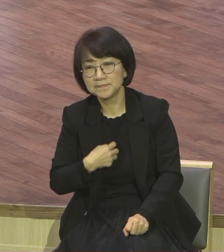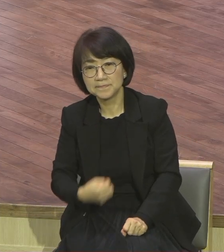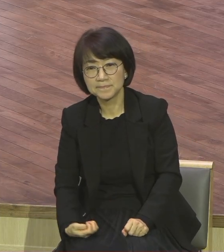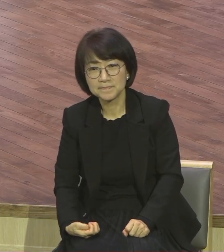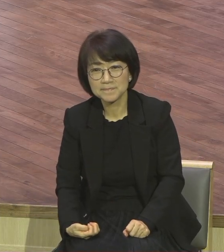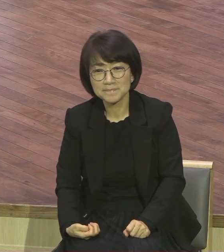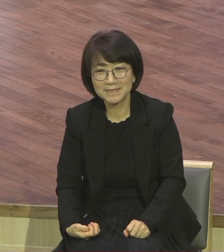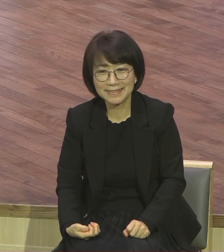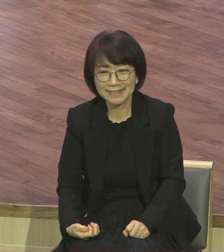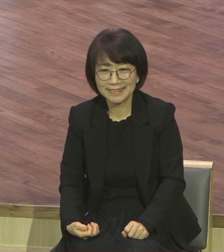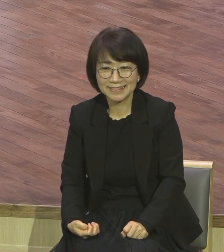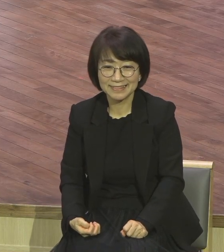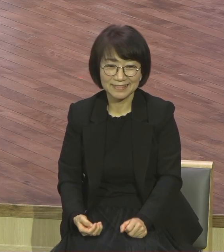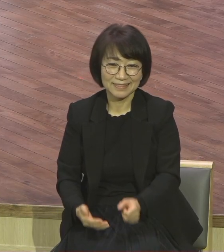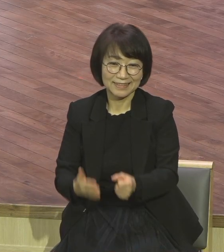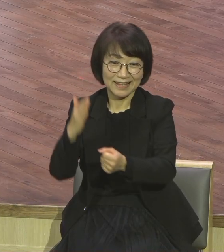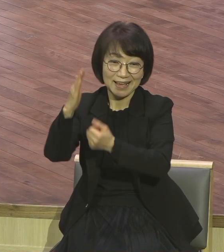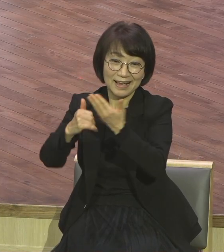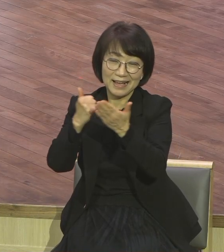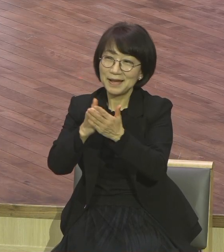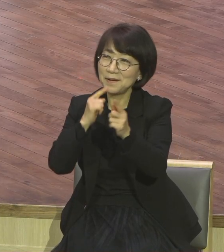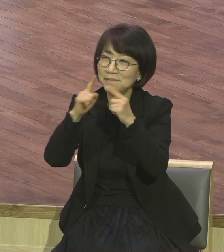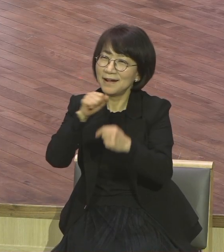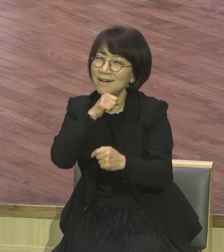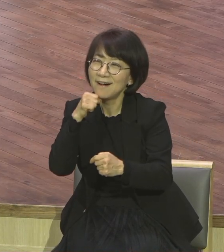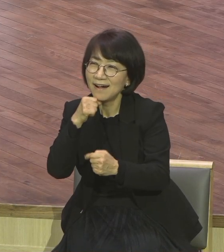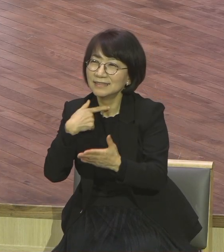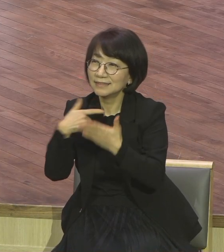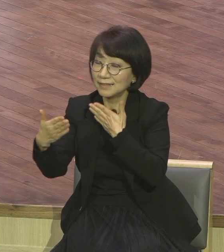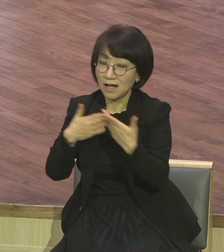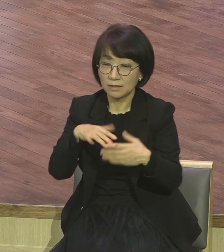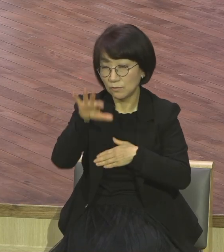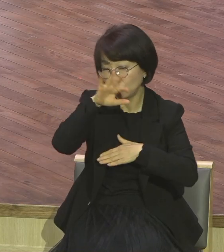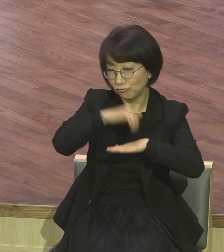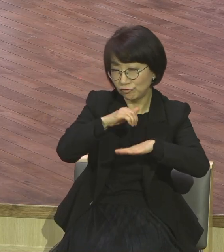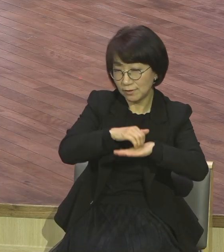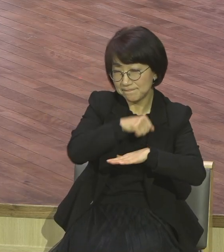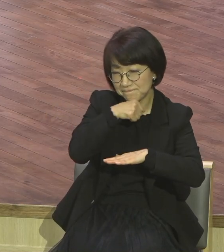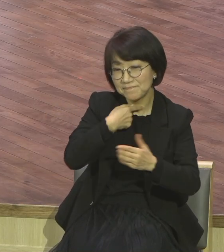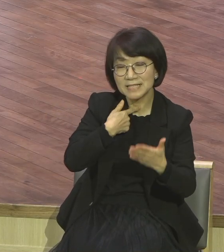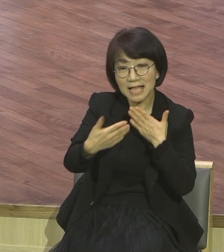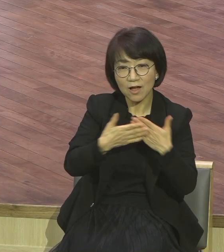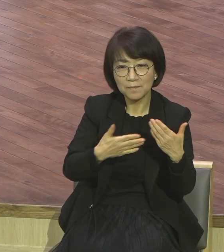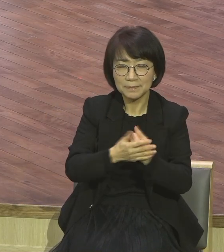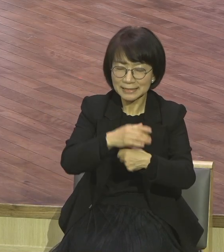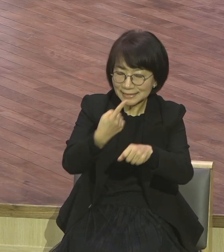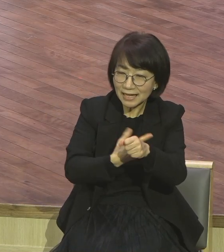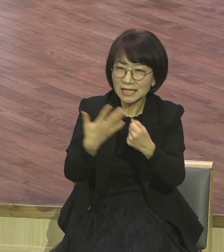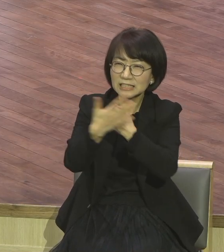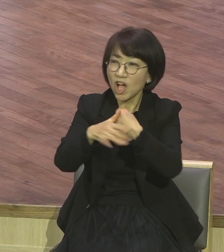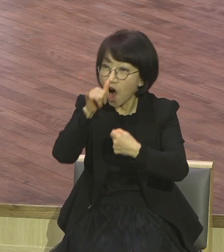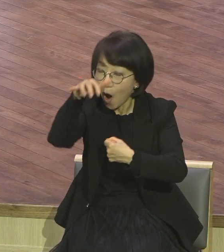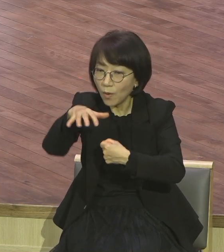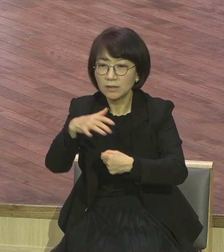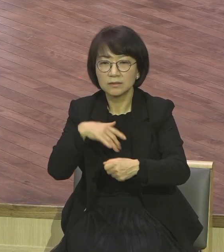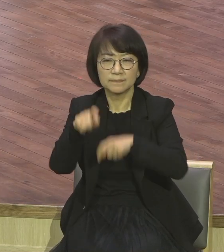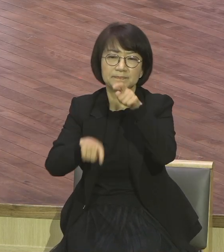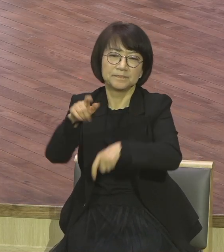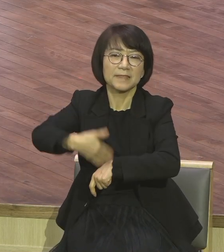말씀의 맛을 하니까 훈련의 맛을 하니까 은혜의 자리를 자작할 수 밖에 없다는 얘기에요 특별히 연결모드